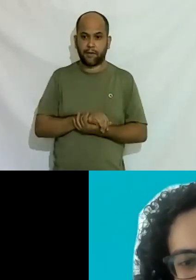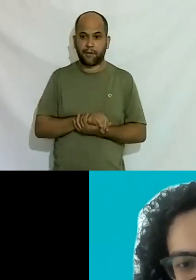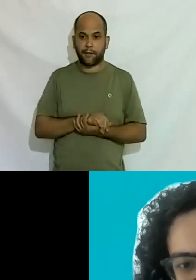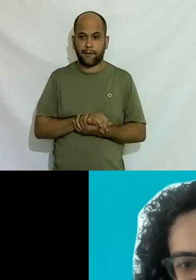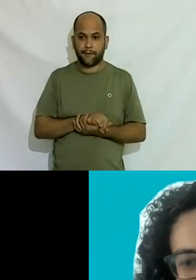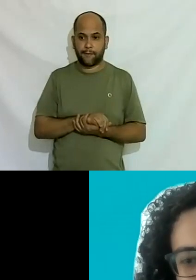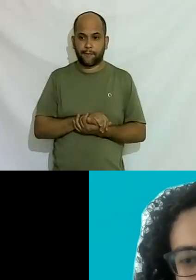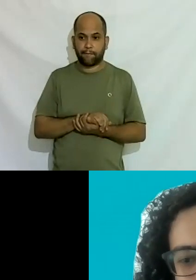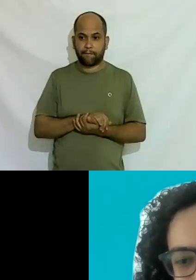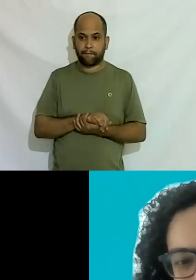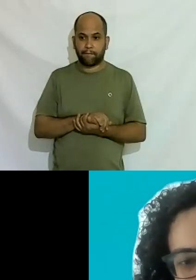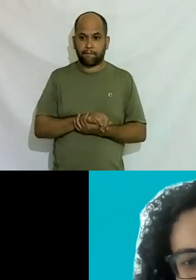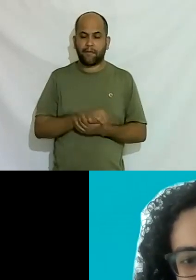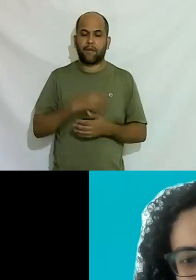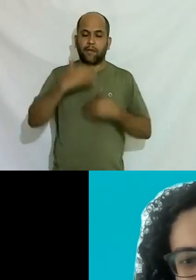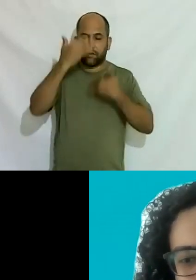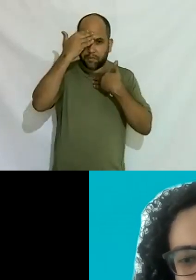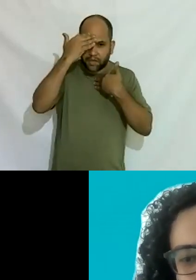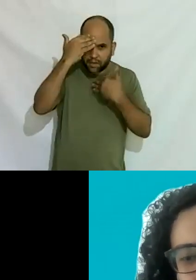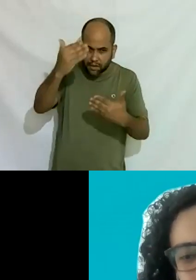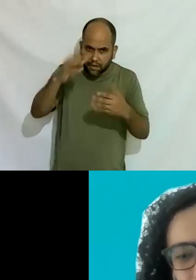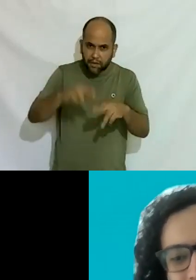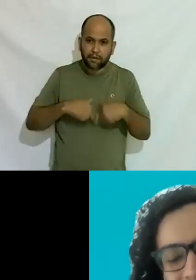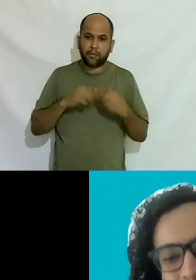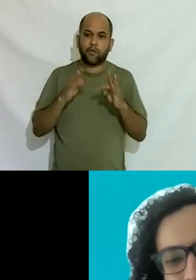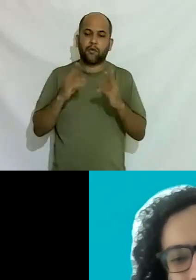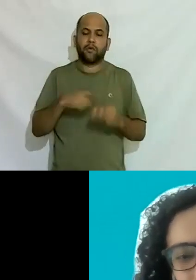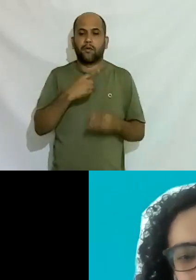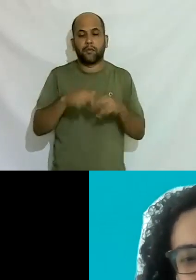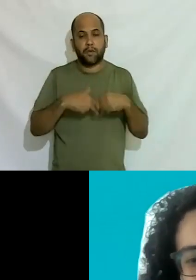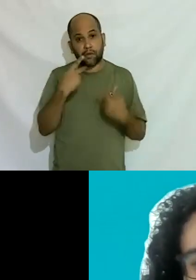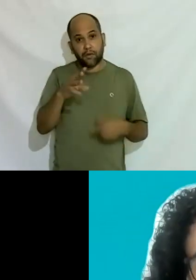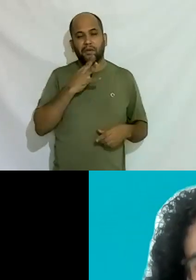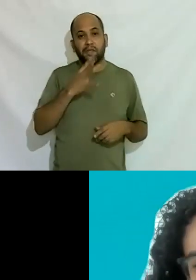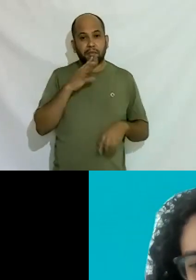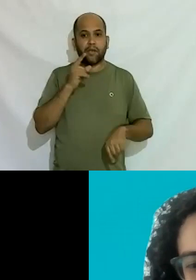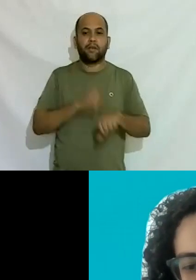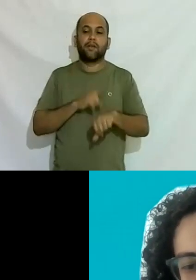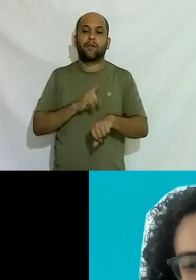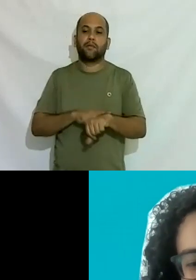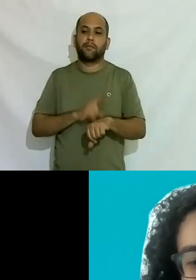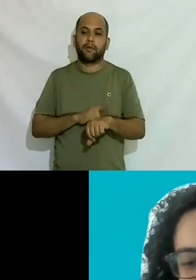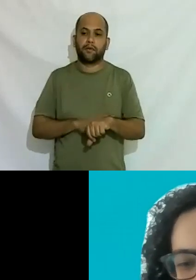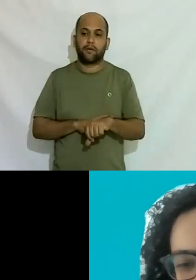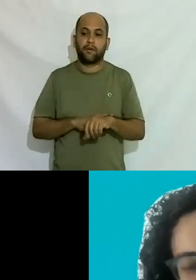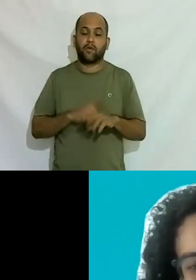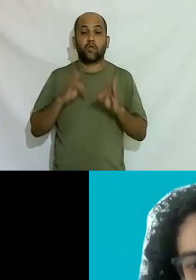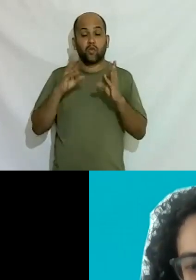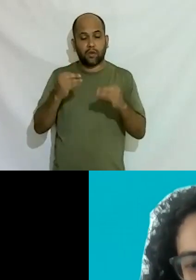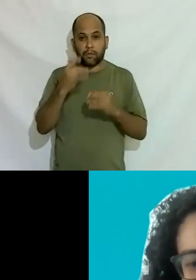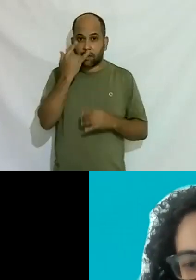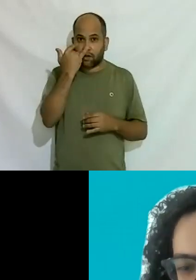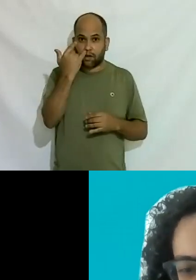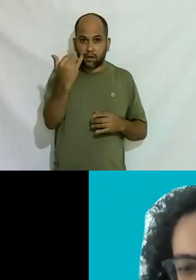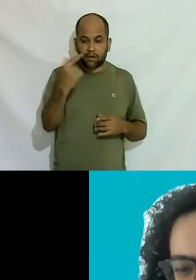Márcia muito obrigado por tudo muito obrigado pelo seu conhecimento pelo seu tempo assim está todo mundo muito encantado